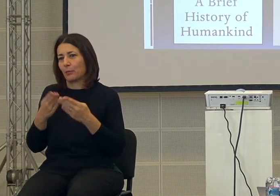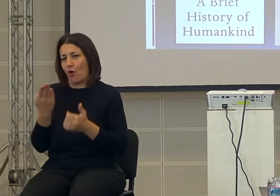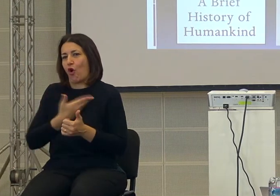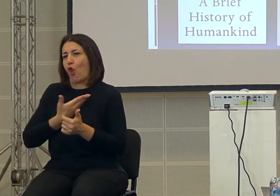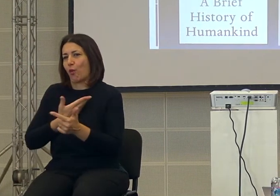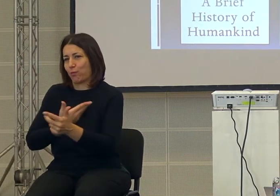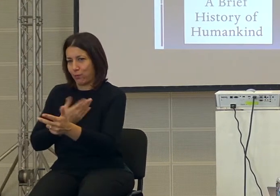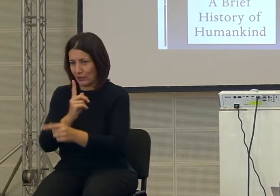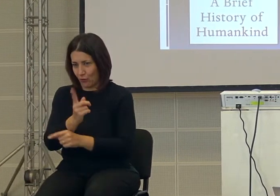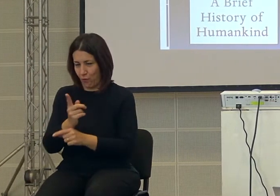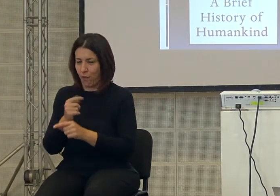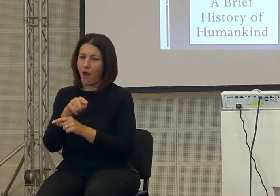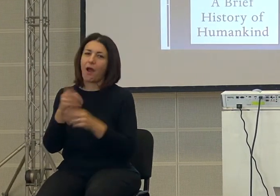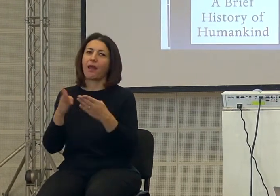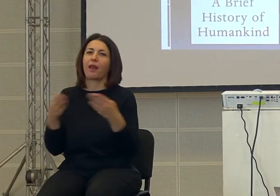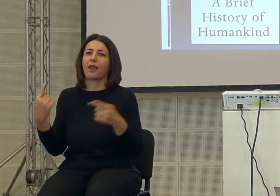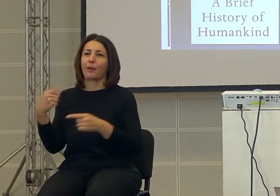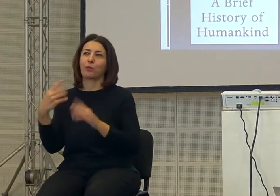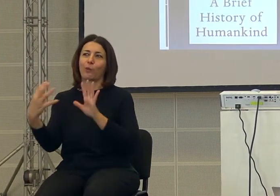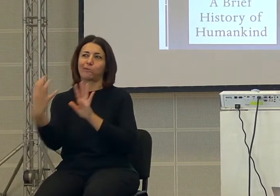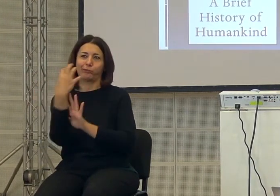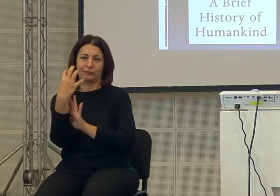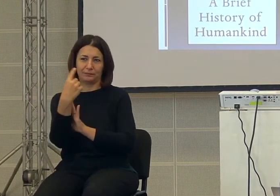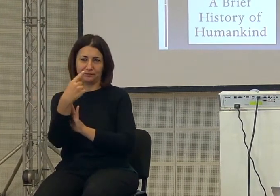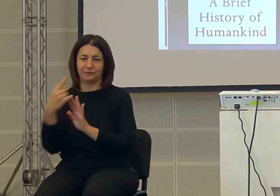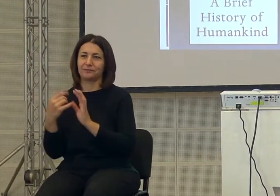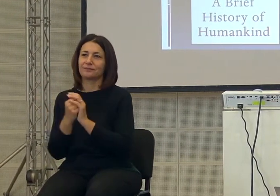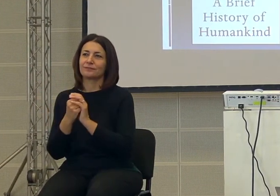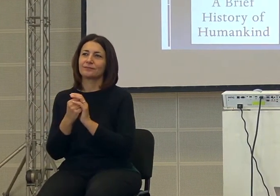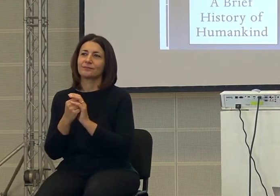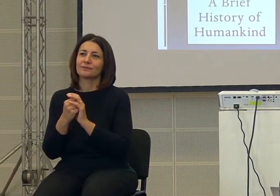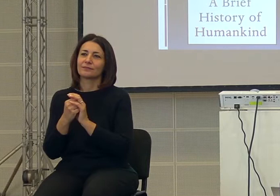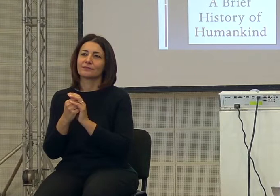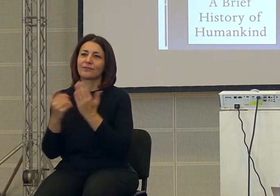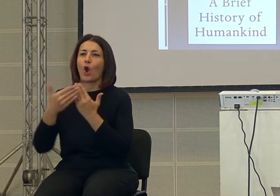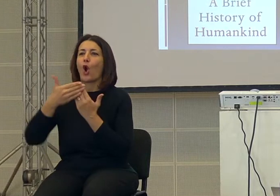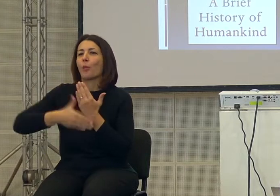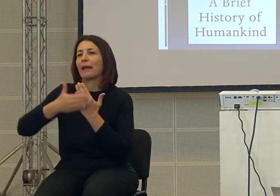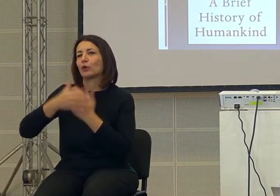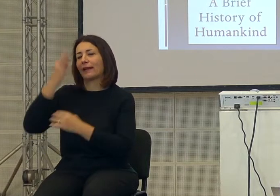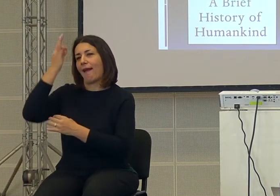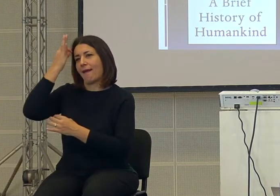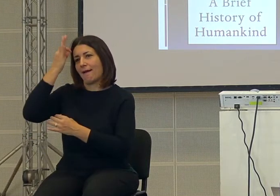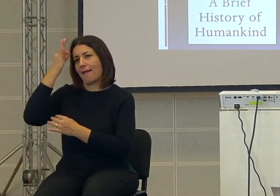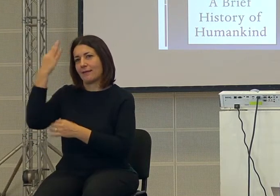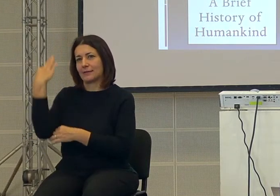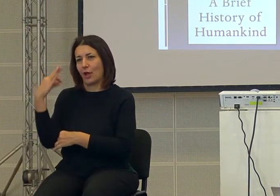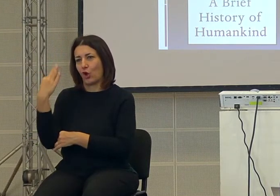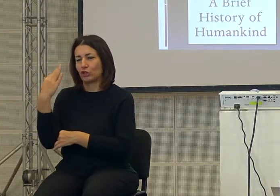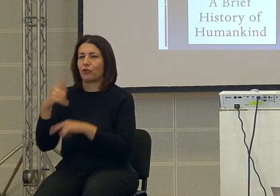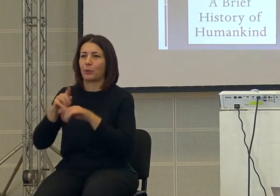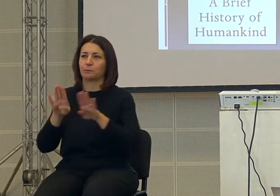colpito di più. Questo è il libro, ho messo la copertina in inglese originale e quella